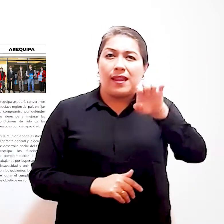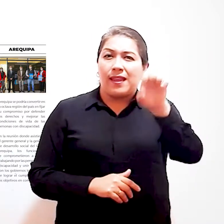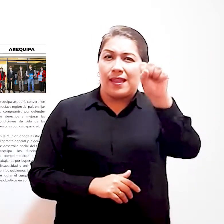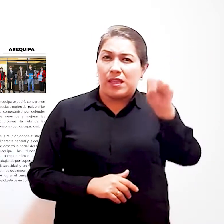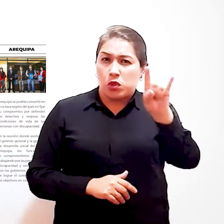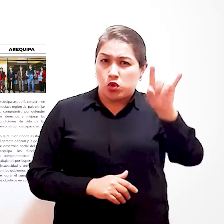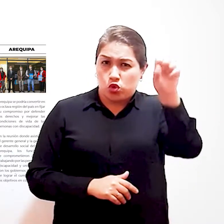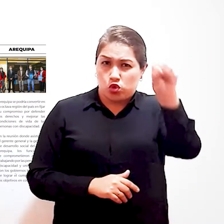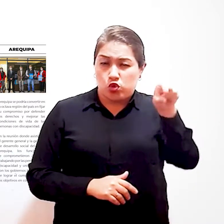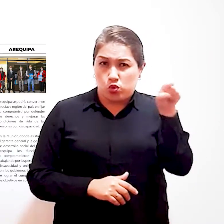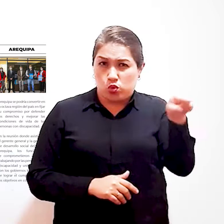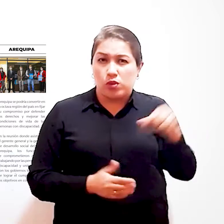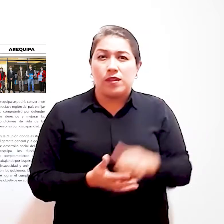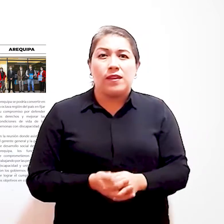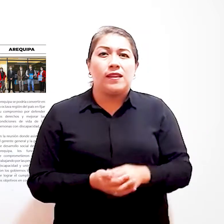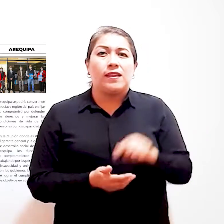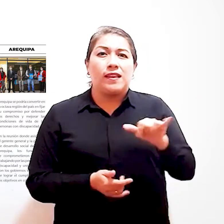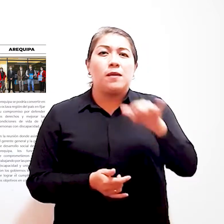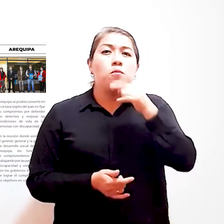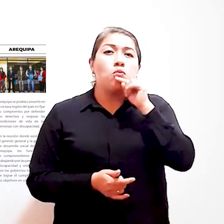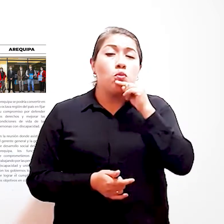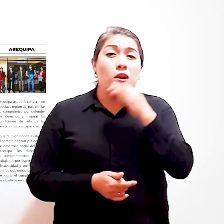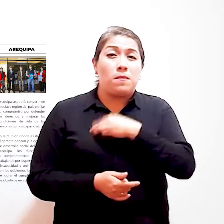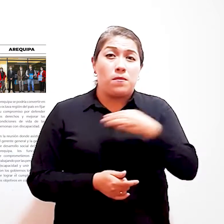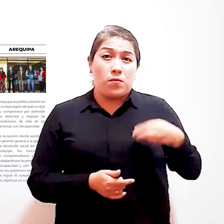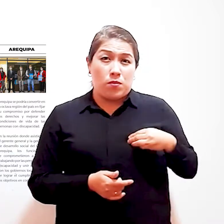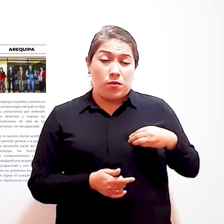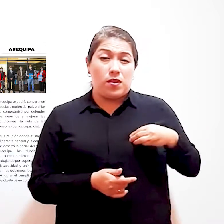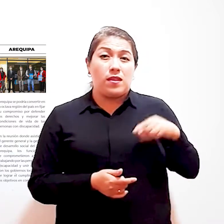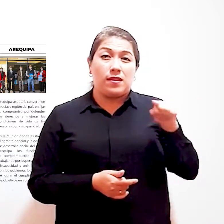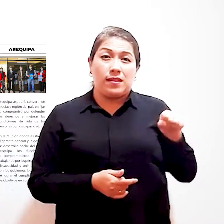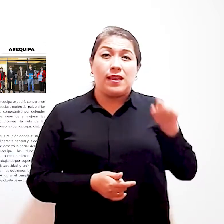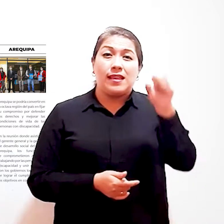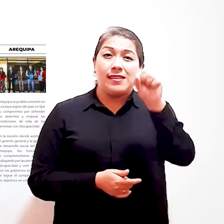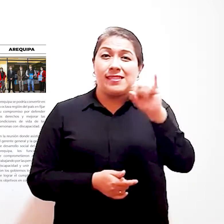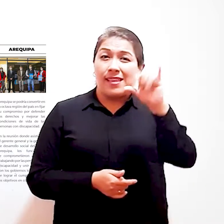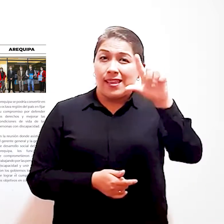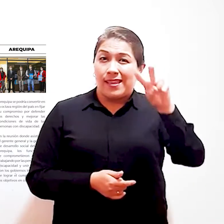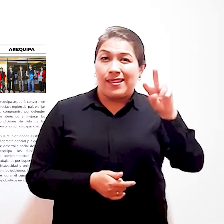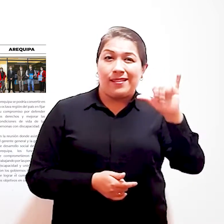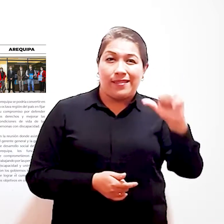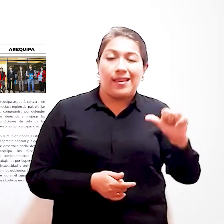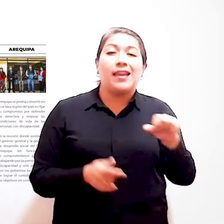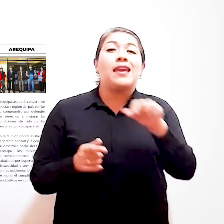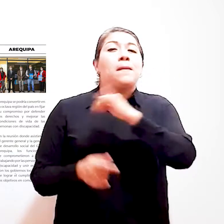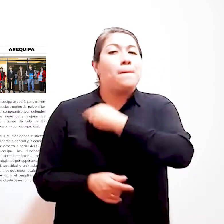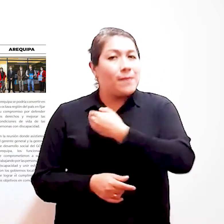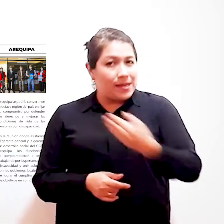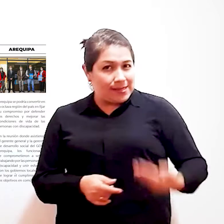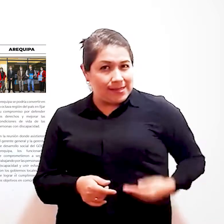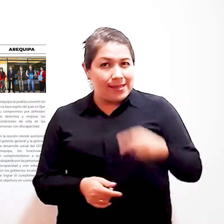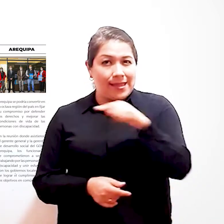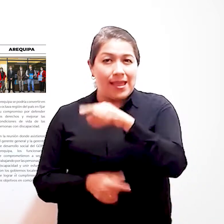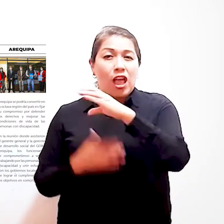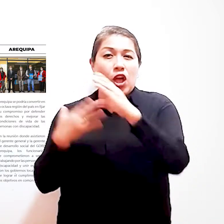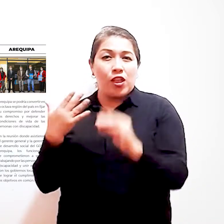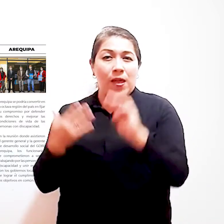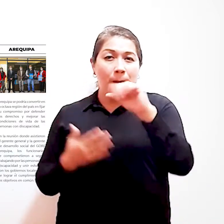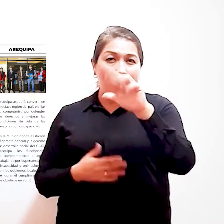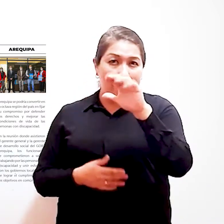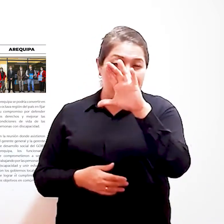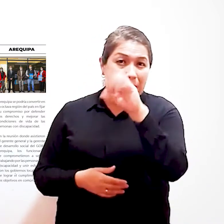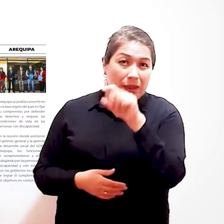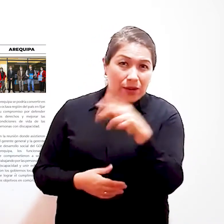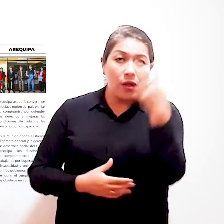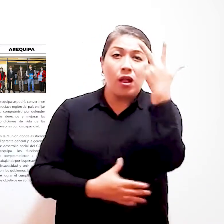Contraalmirante Villar, Jesús Luna Ordinola La ministra de la mujer y poblaciones vulnerables, Silvia Loli y el presidente del